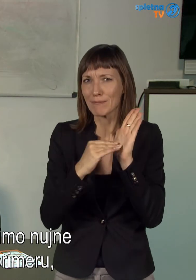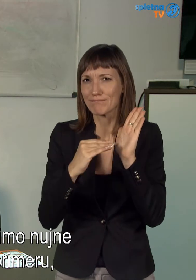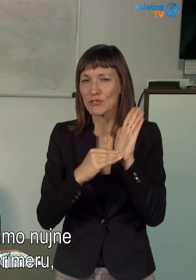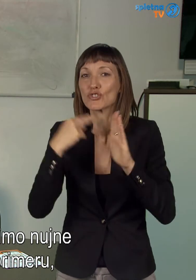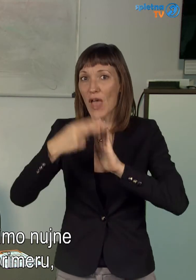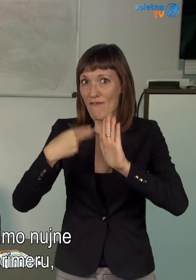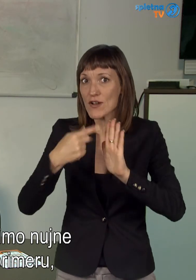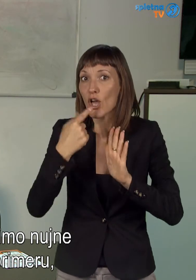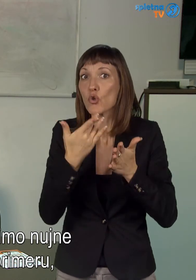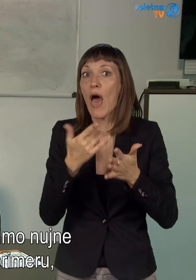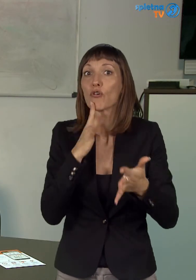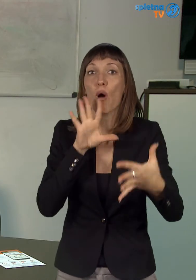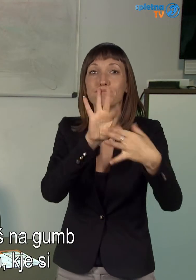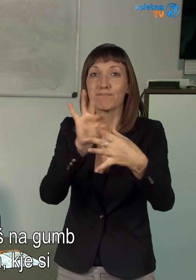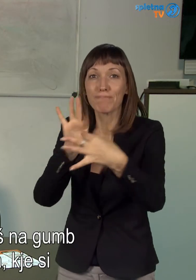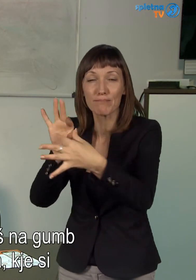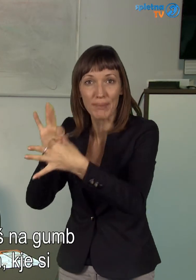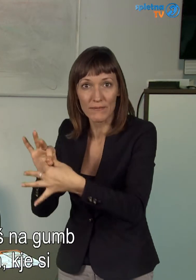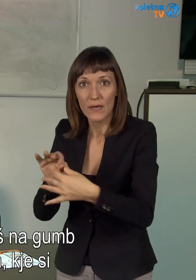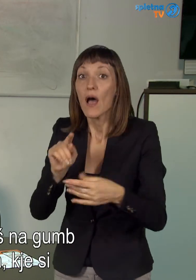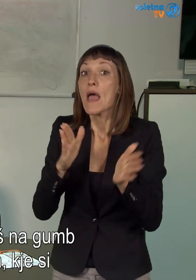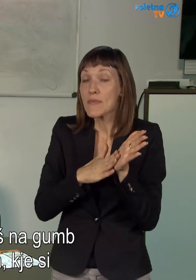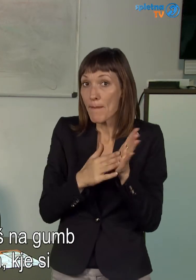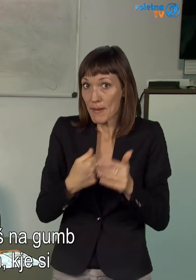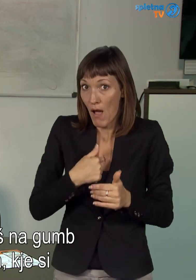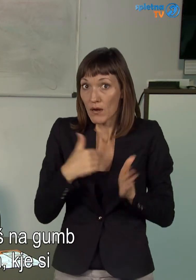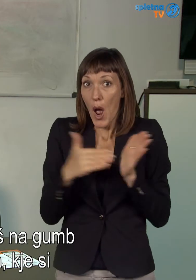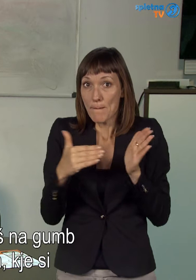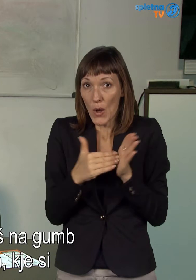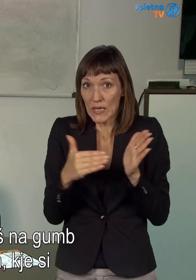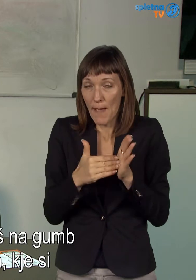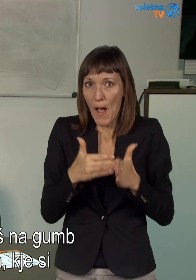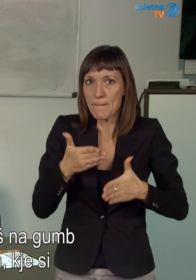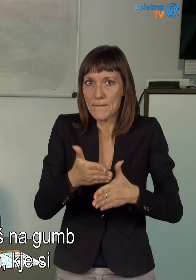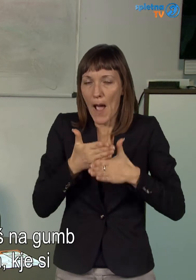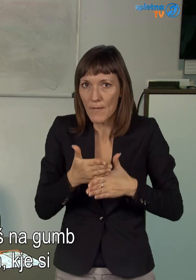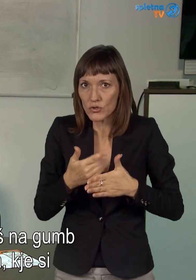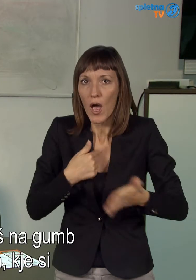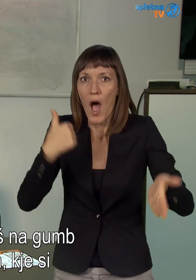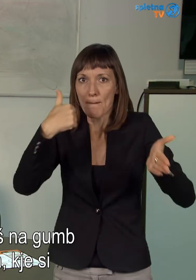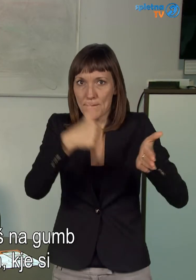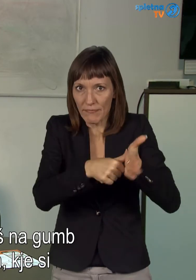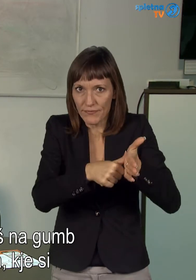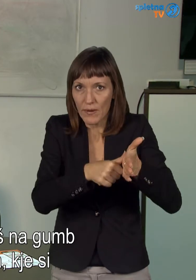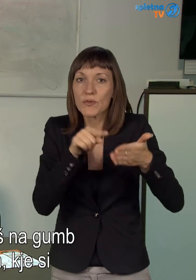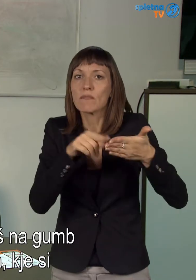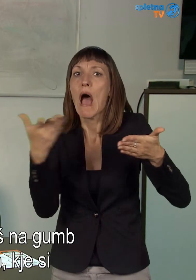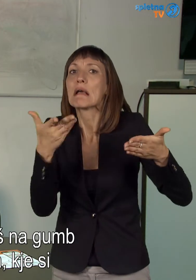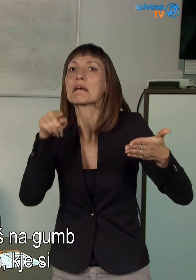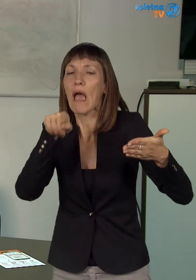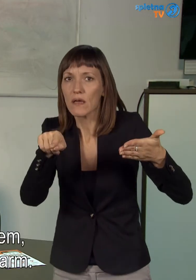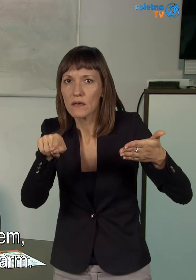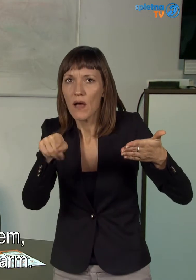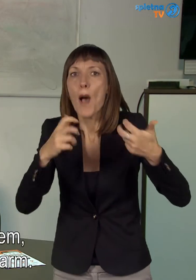in potem v primeru, da rabiš pomoč, pritisneš na gumb, ta aplikacija vpraša, kje si